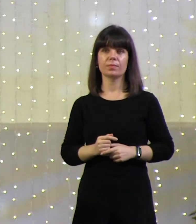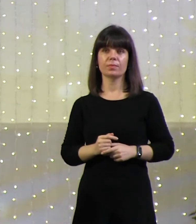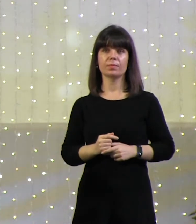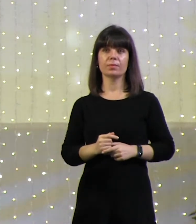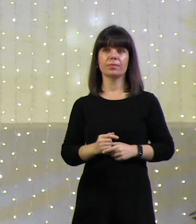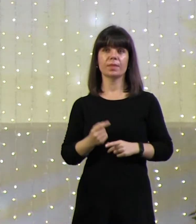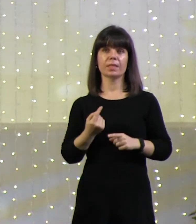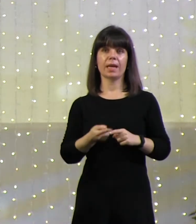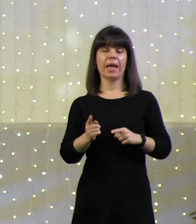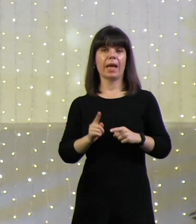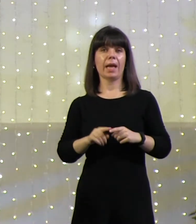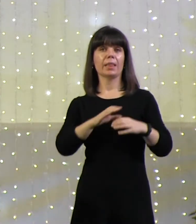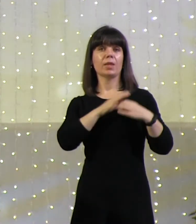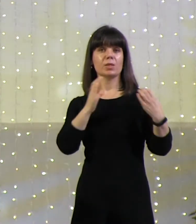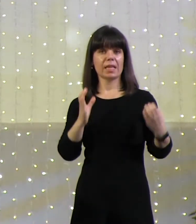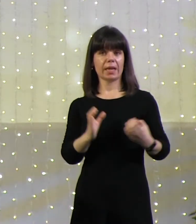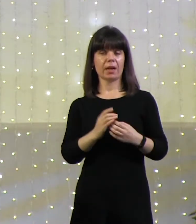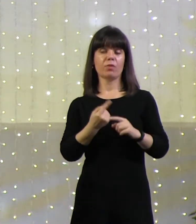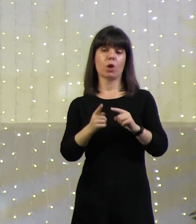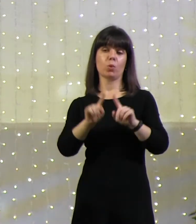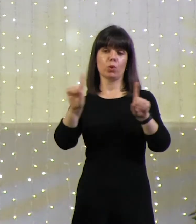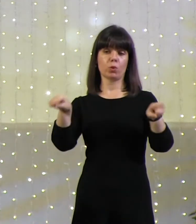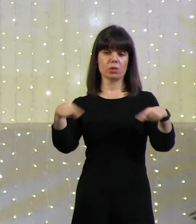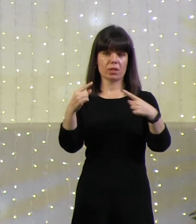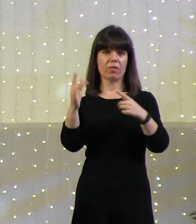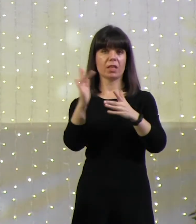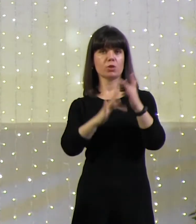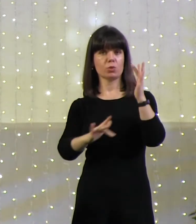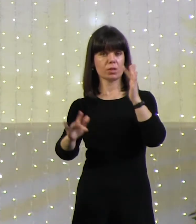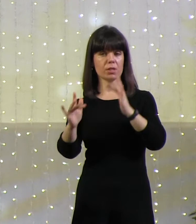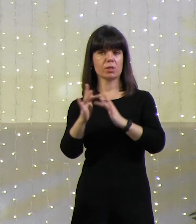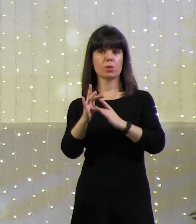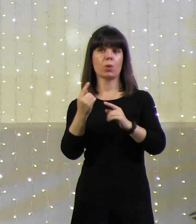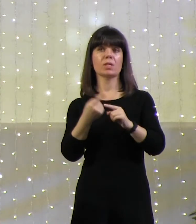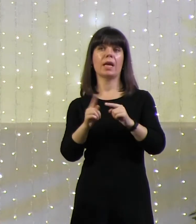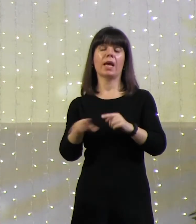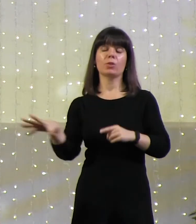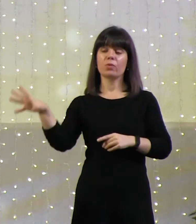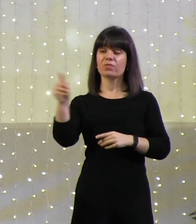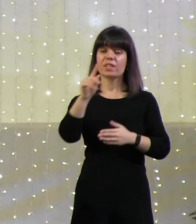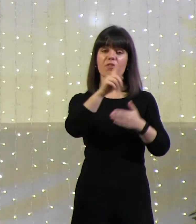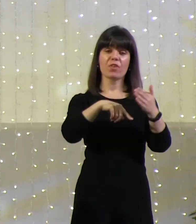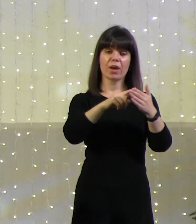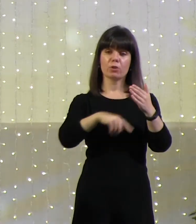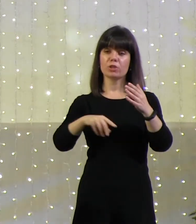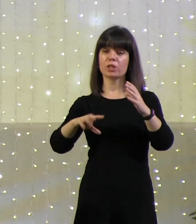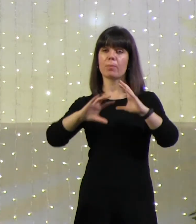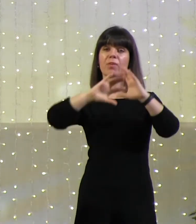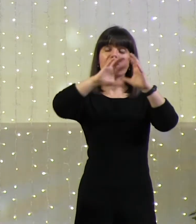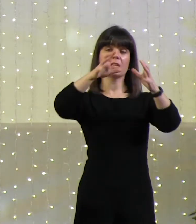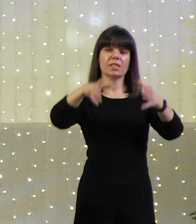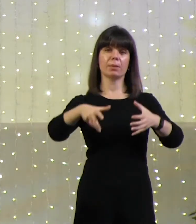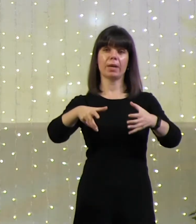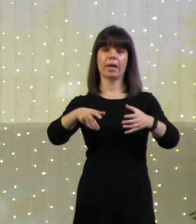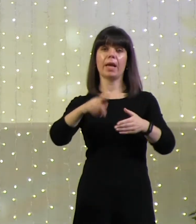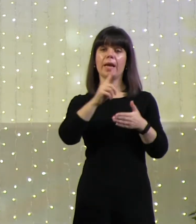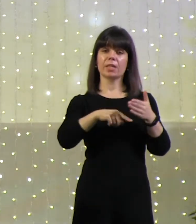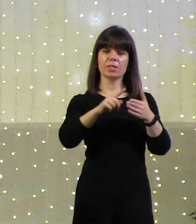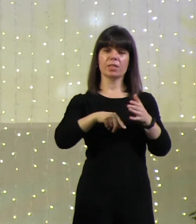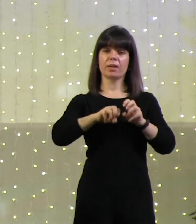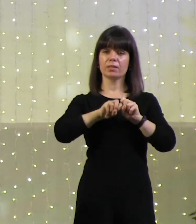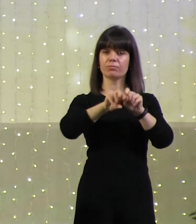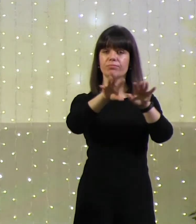Это церковь, которую основал Иисус Христос, это все верующие спасенные по всей земле, и христиане распространились, от